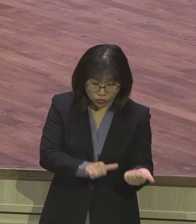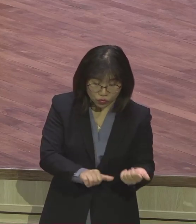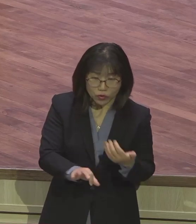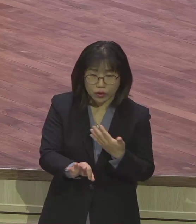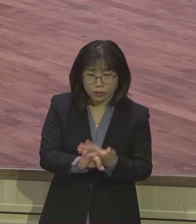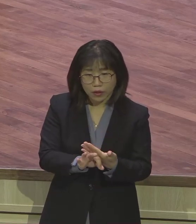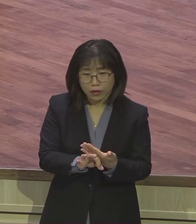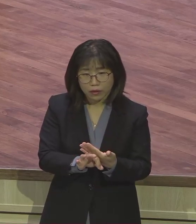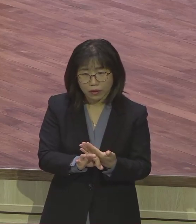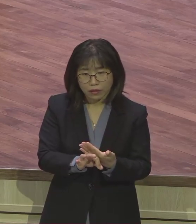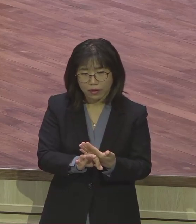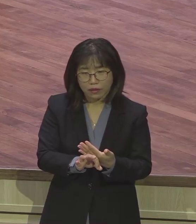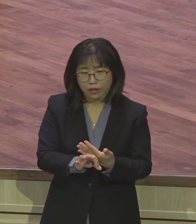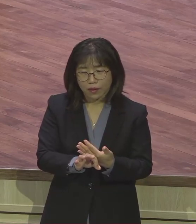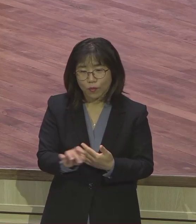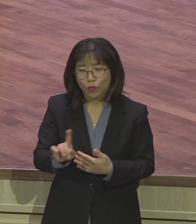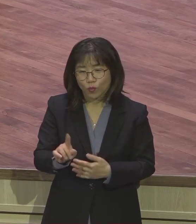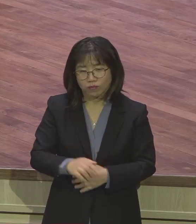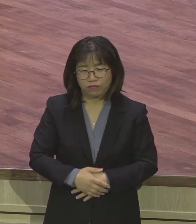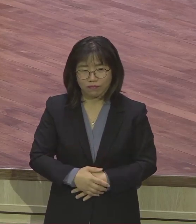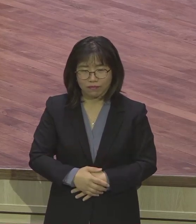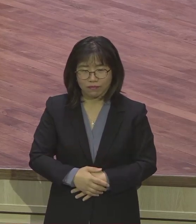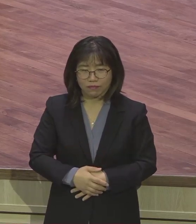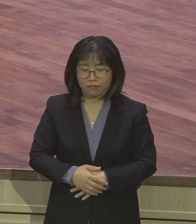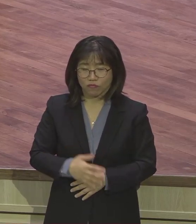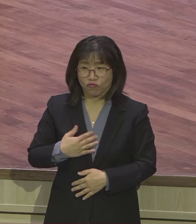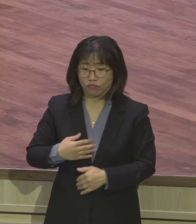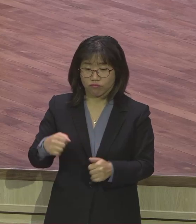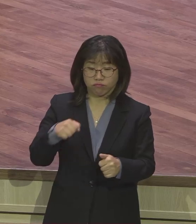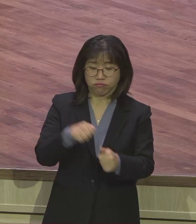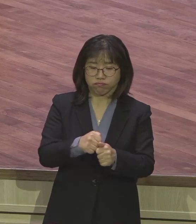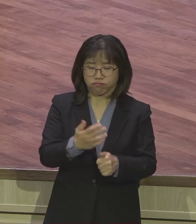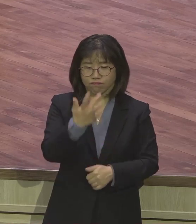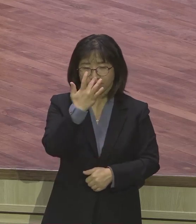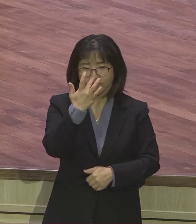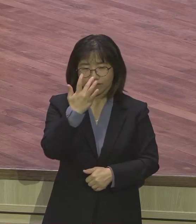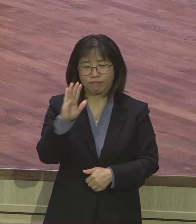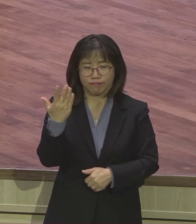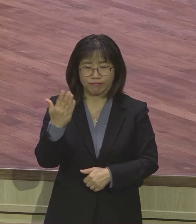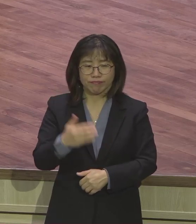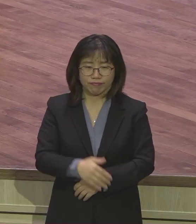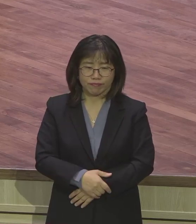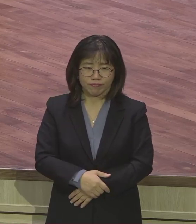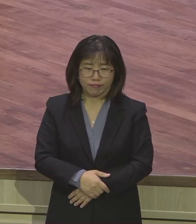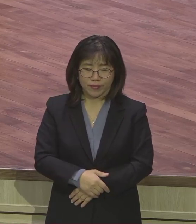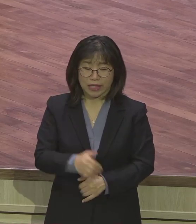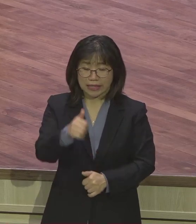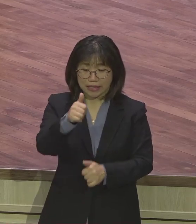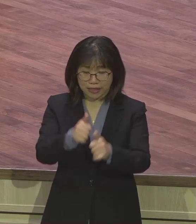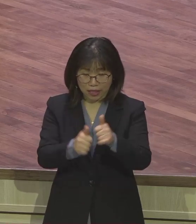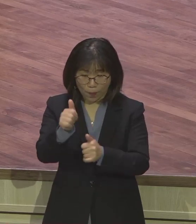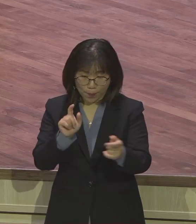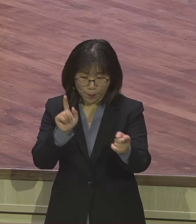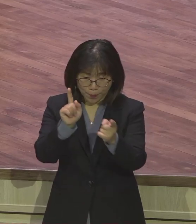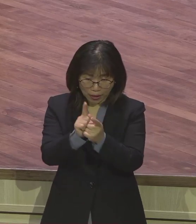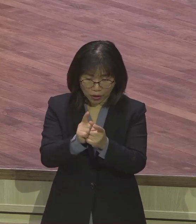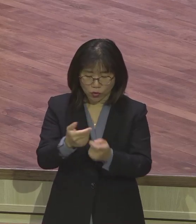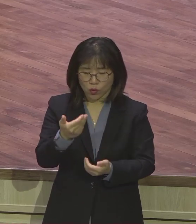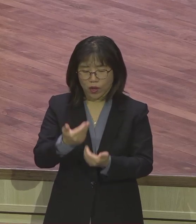들어요. 그래서 다 끝냈는데. 아멘. 그거 시험 들었다. 갈등한다. 헷갈리다. 그 전부 다